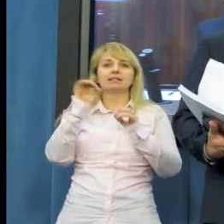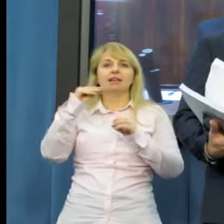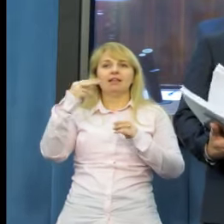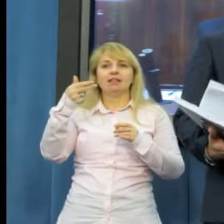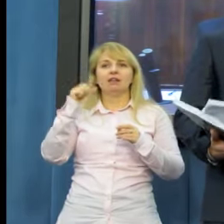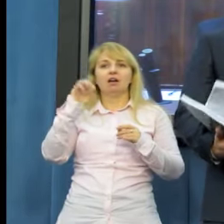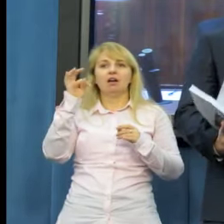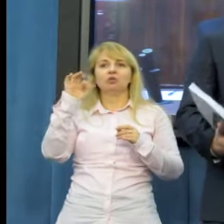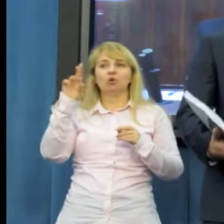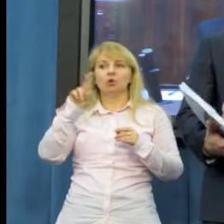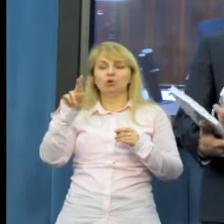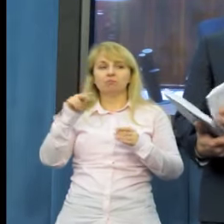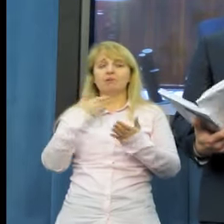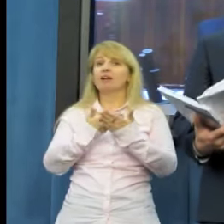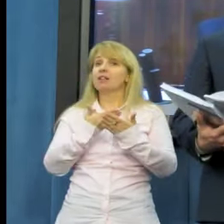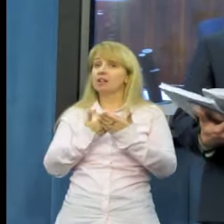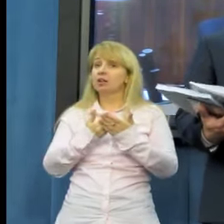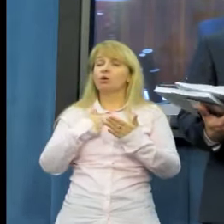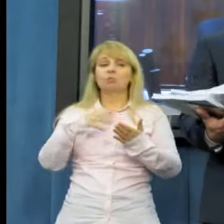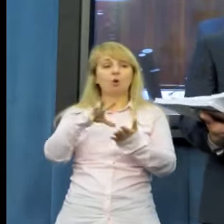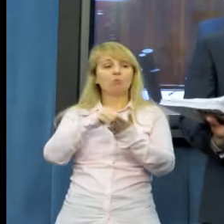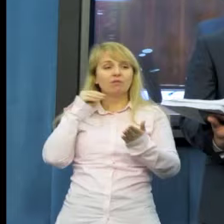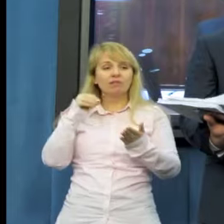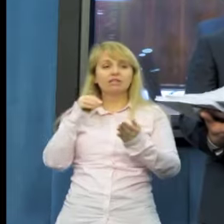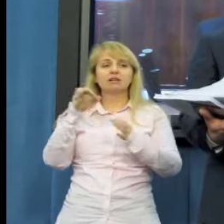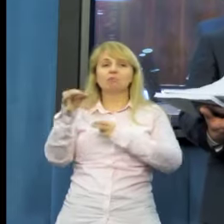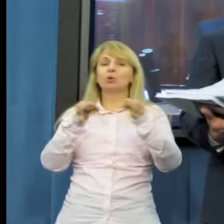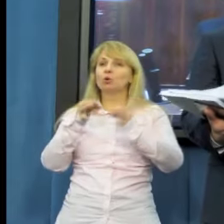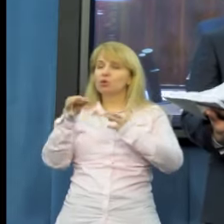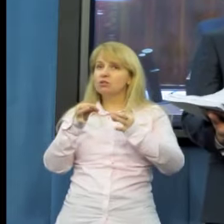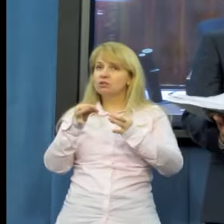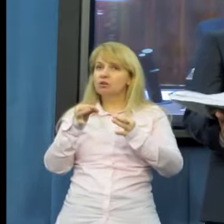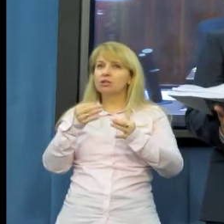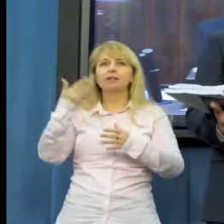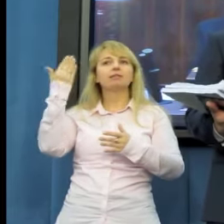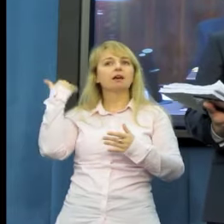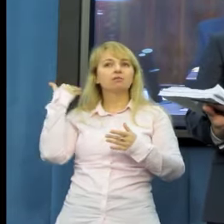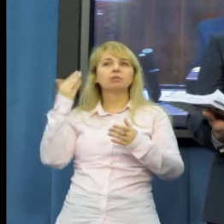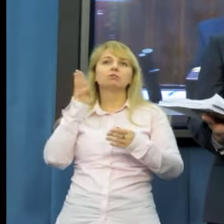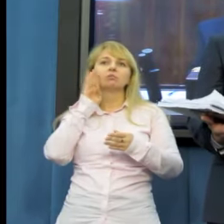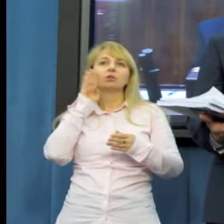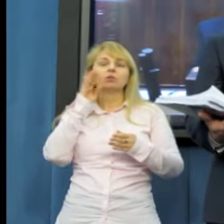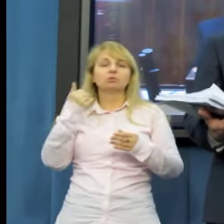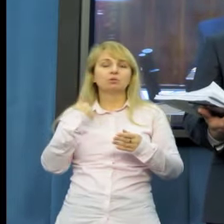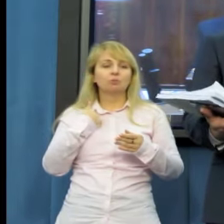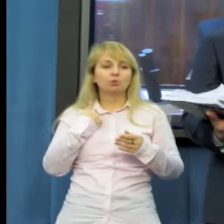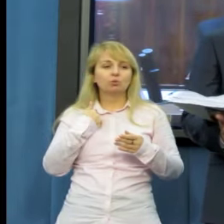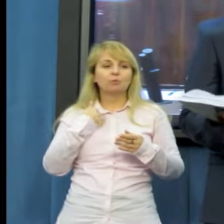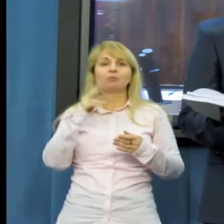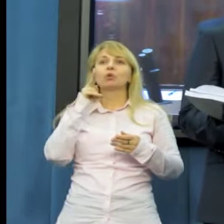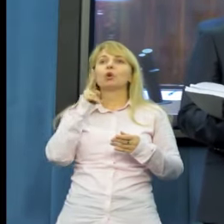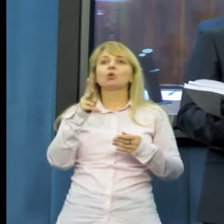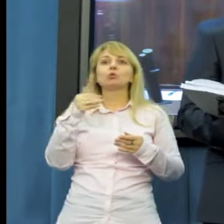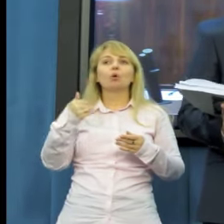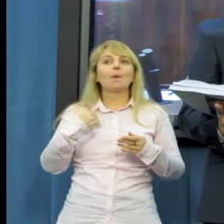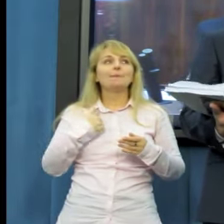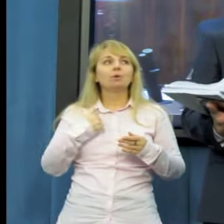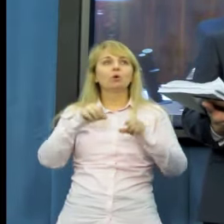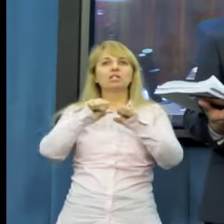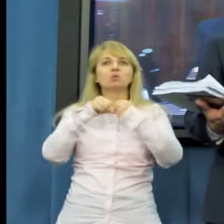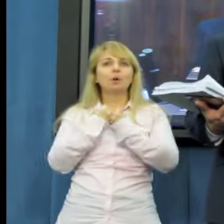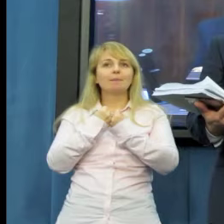samym powracamy do historii. Ktoś z tych osób dopuścił się